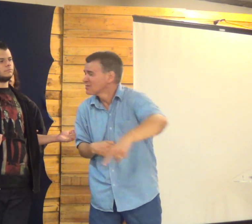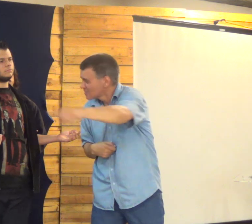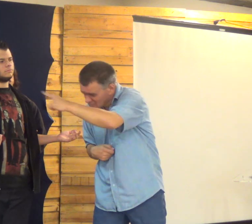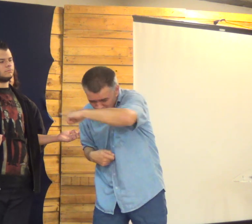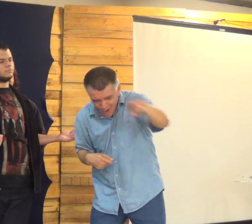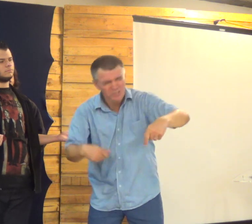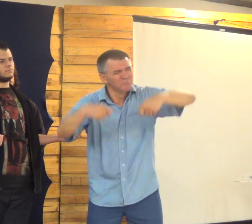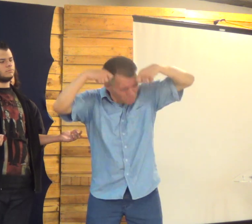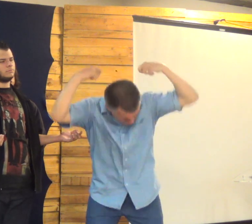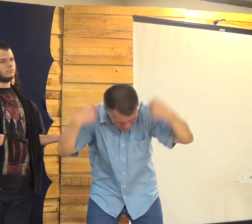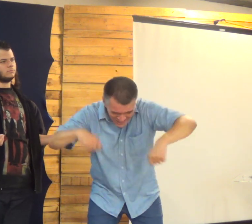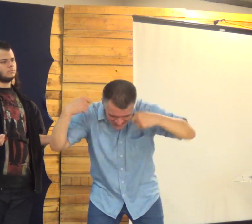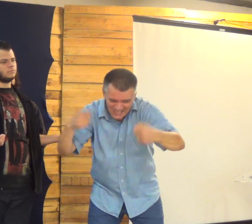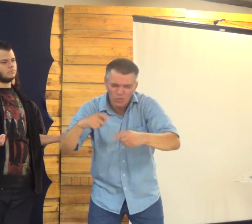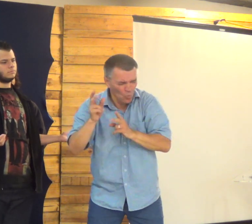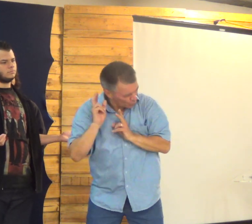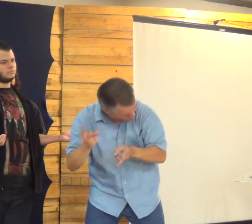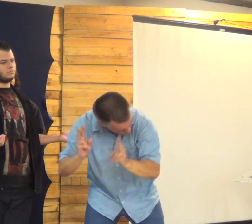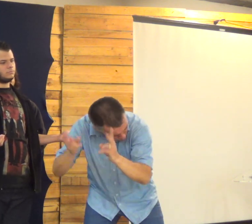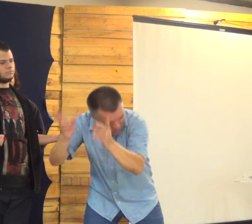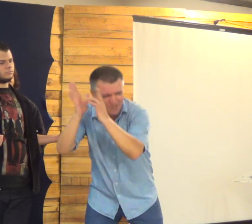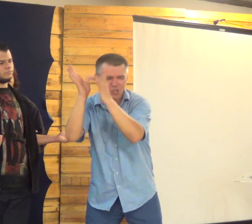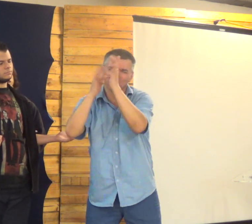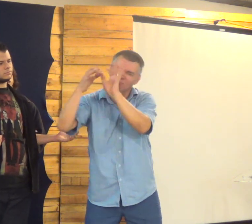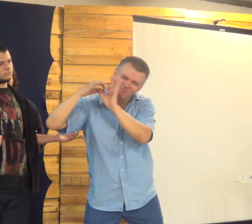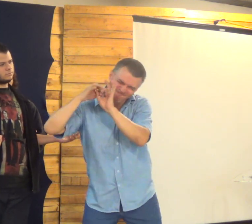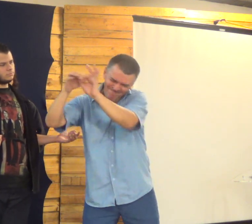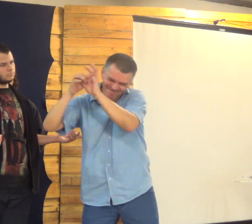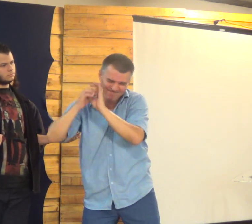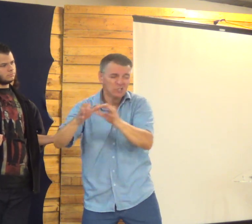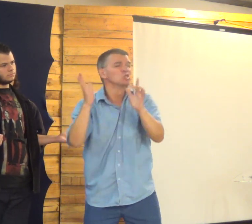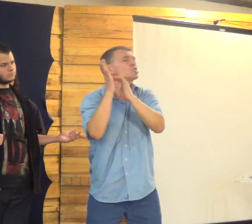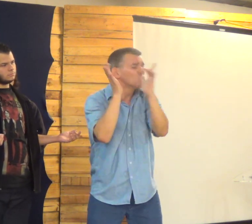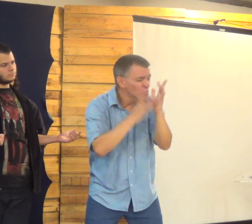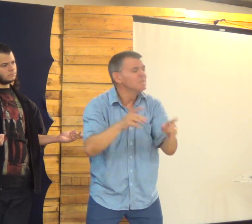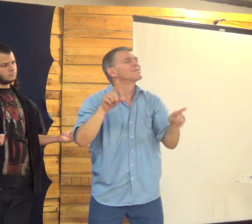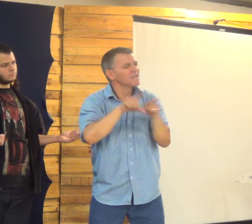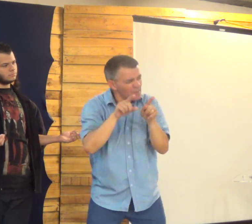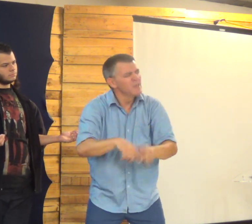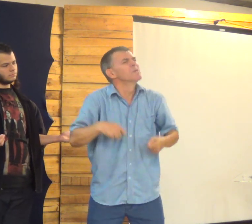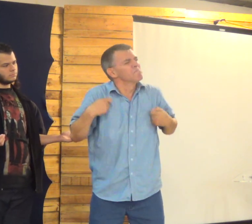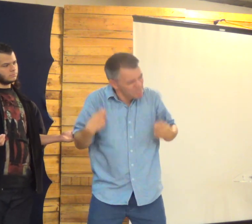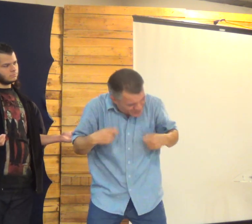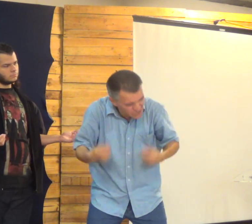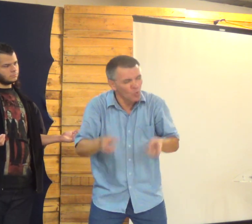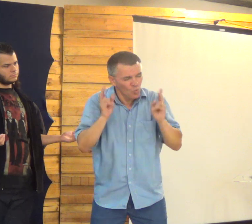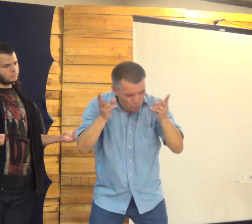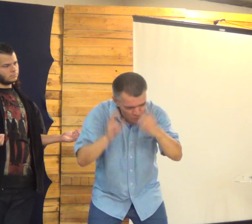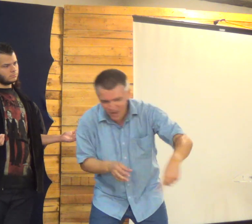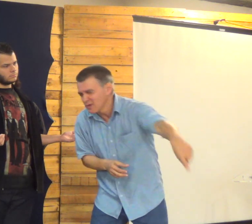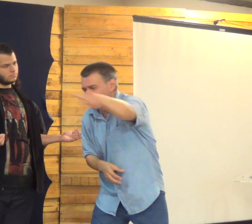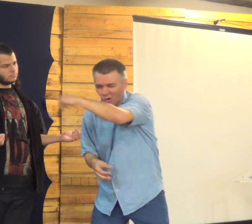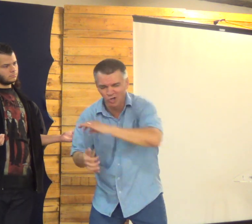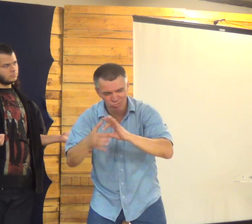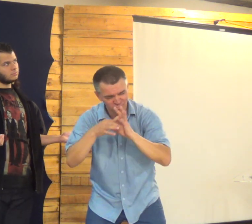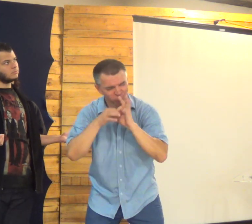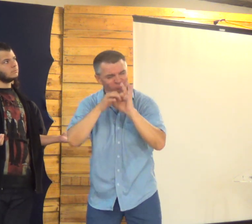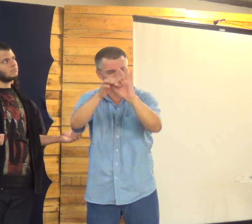na fé Nos alimentar na palavra de Deus Todos os dias Sempre, sempre, Jesus Andarmos com o Senhor O Senhor precisa estar conosco também,